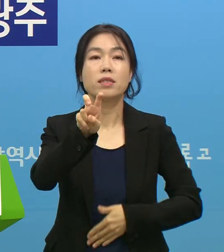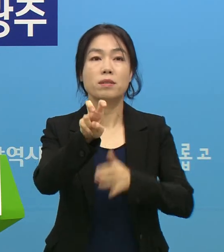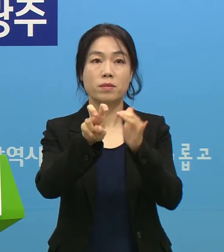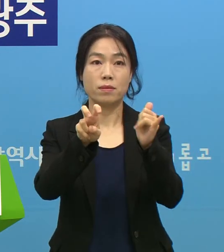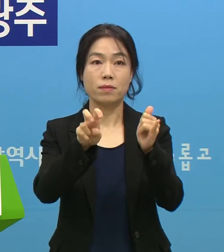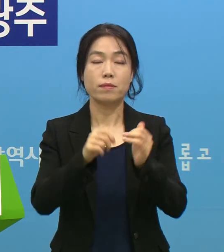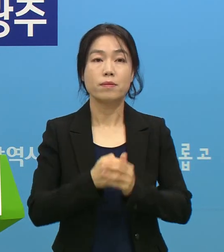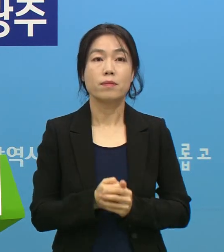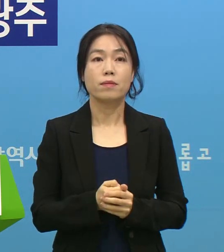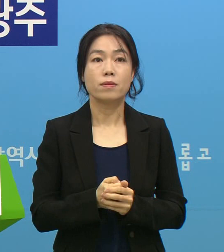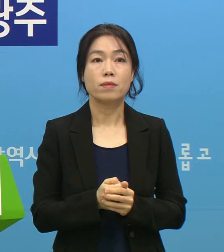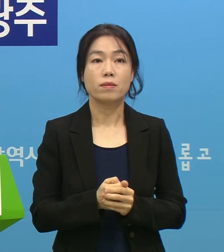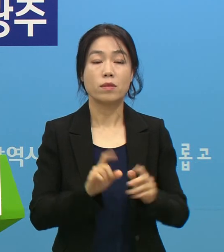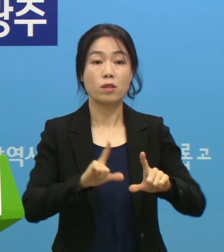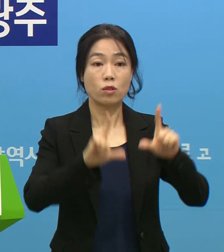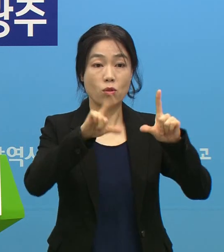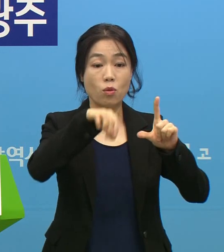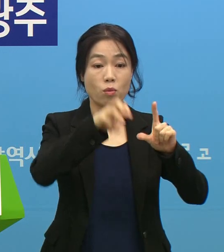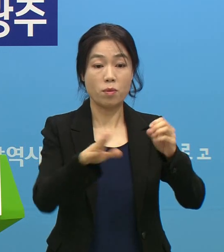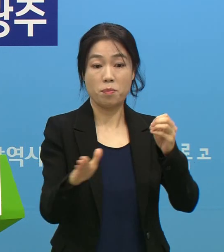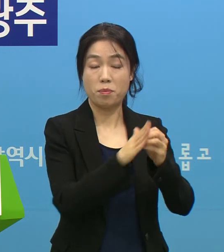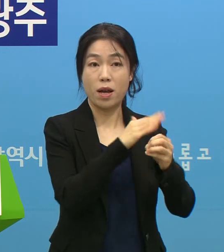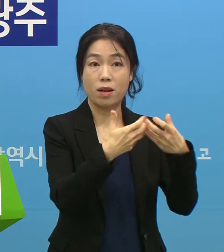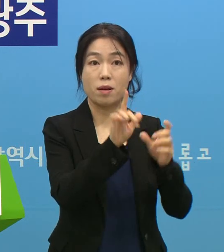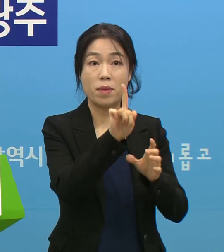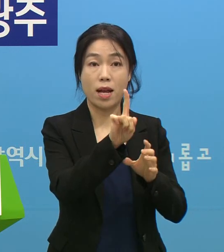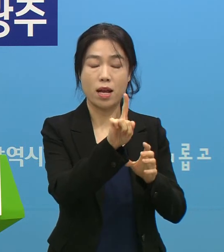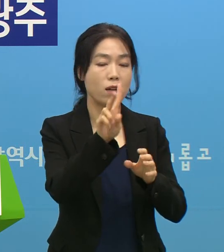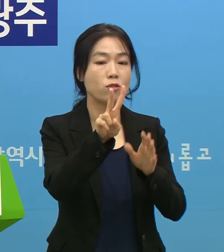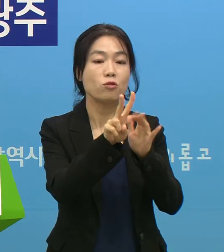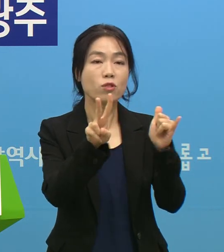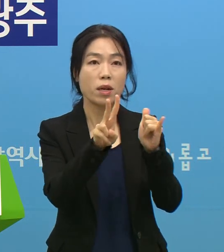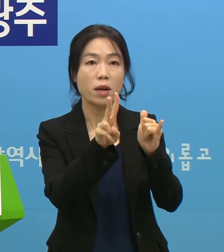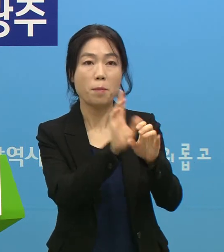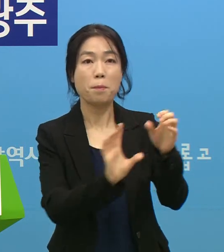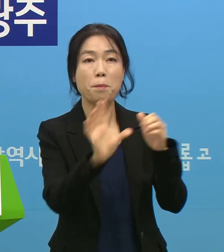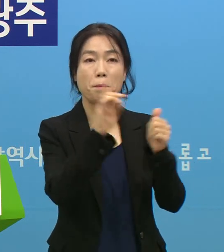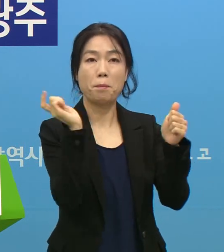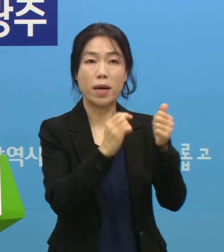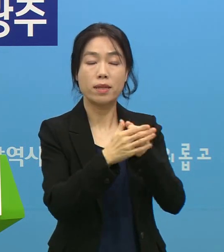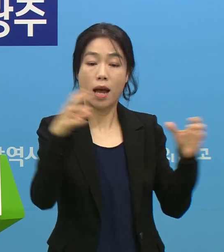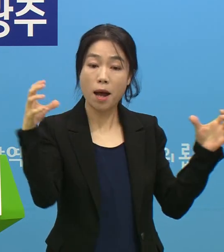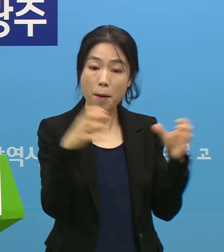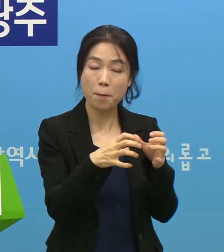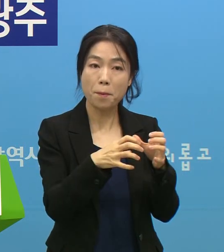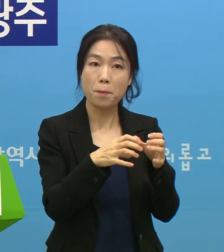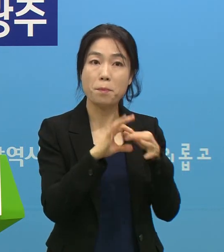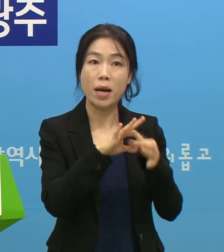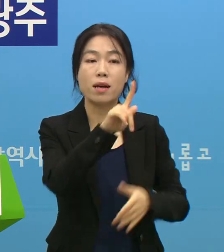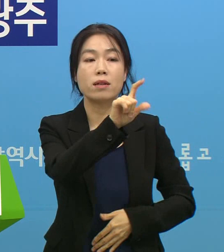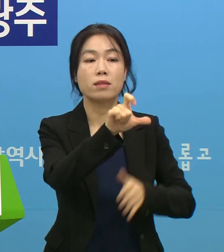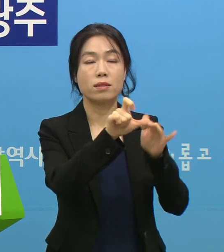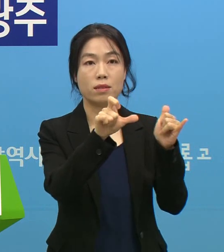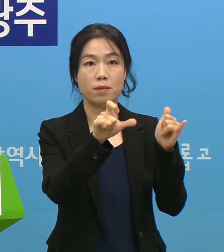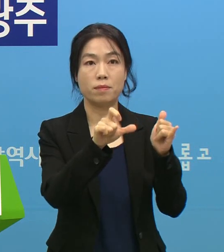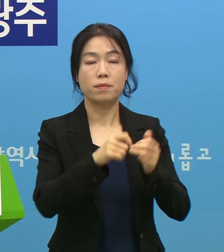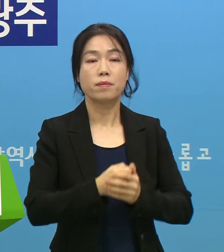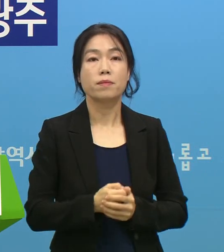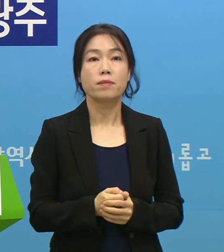되겠습니다. 그리고 동광주 타크클럽도 2명이 추가 확진되어 총관련자 15명입니다.